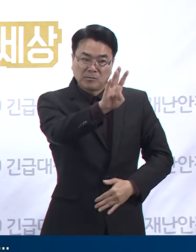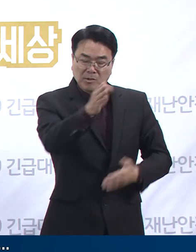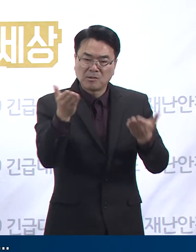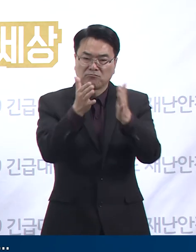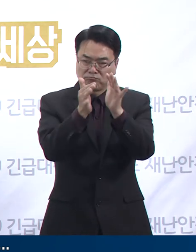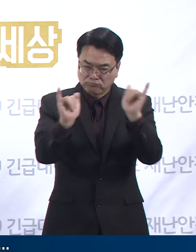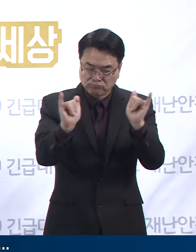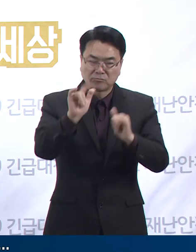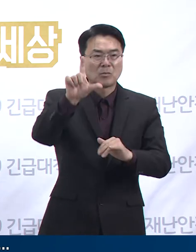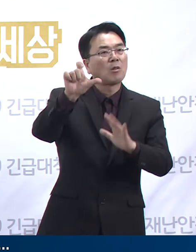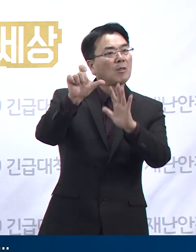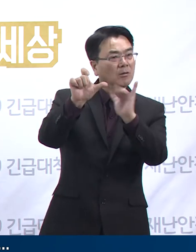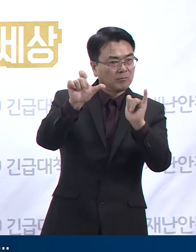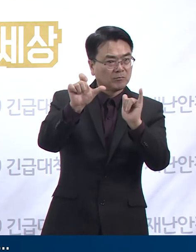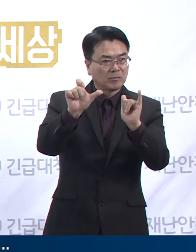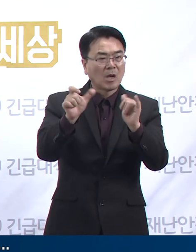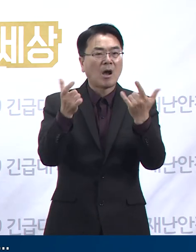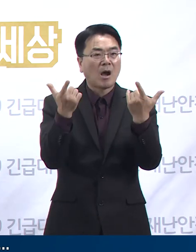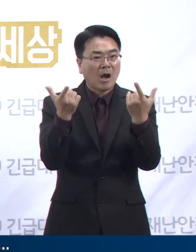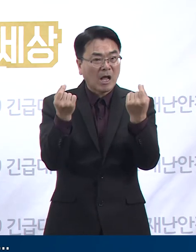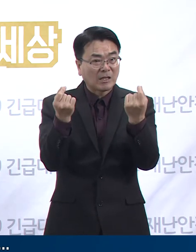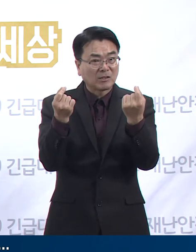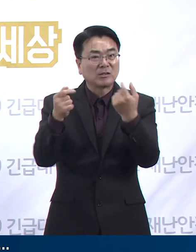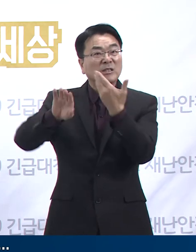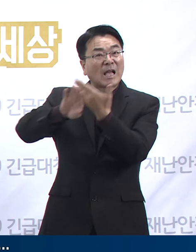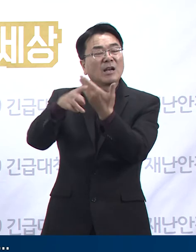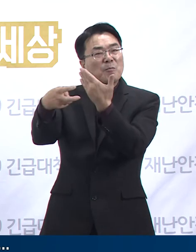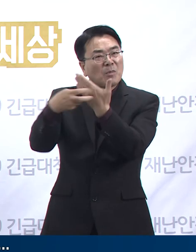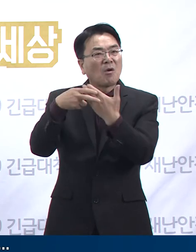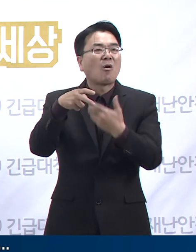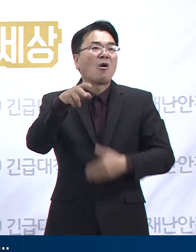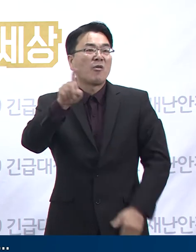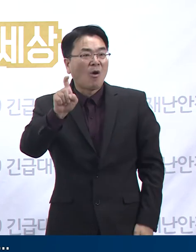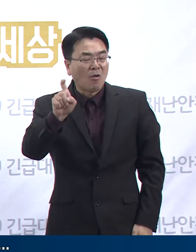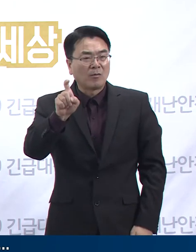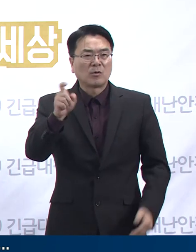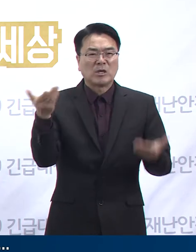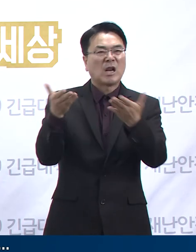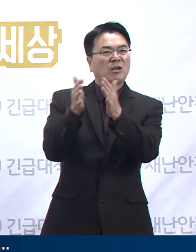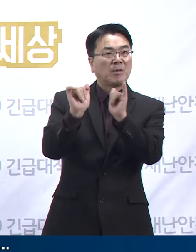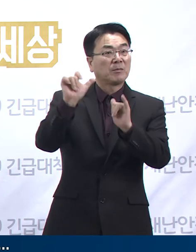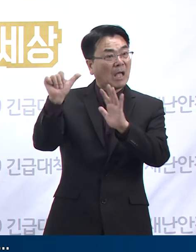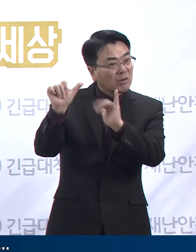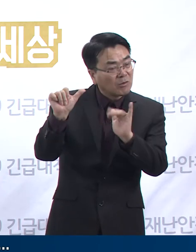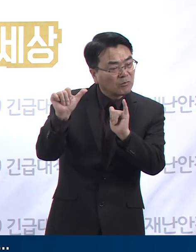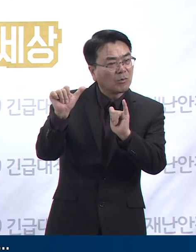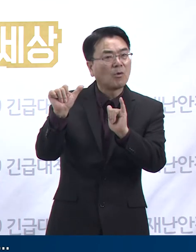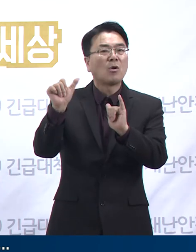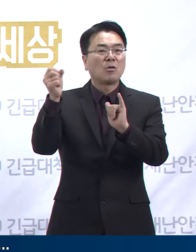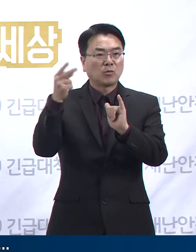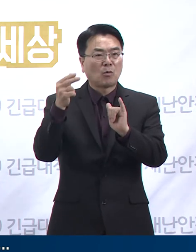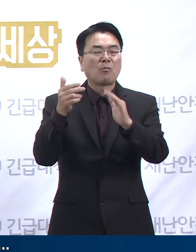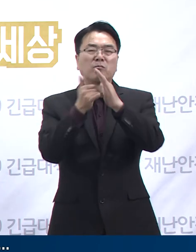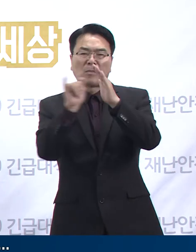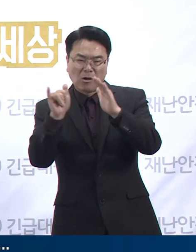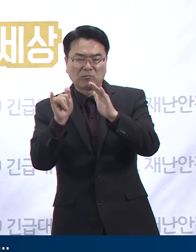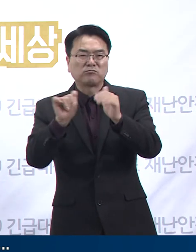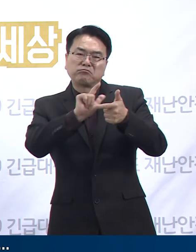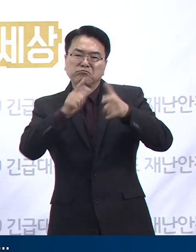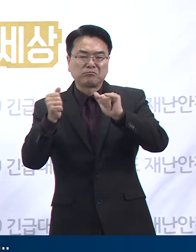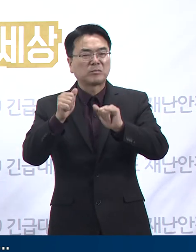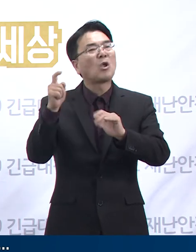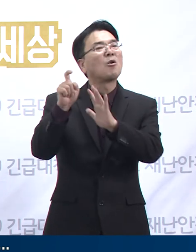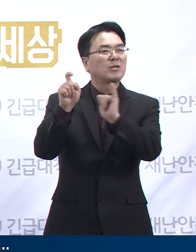근로자 15명, 같은 근무 한마음 요양원의 입소자 10명, 근무자 5명, 그리고 가족 및 지인 10명입니다.